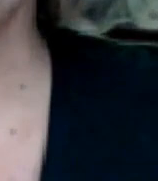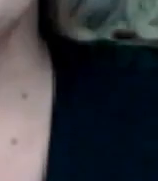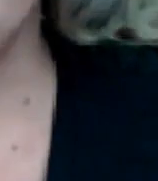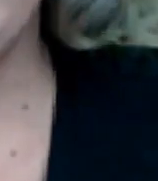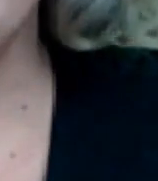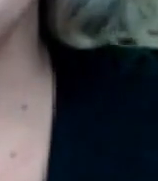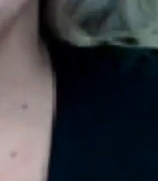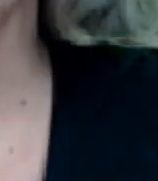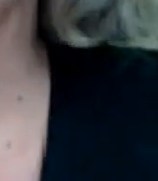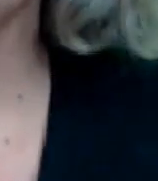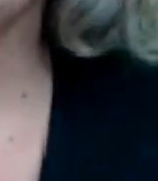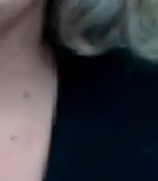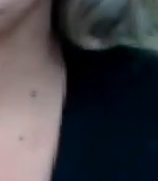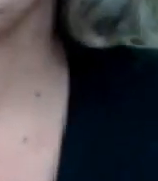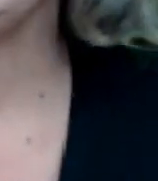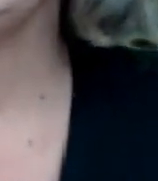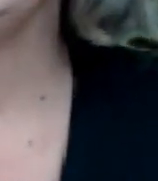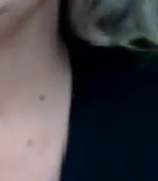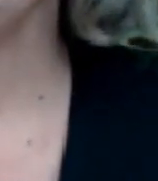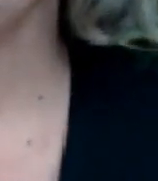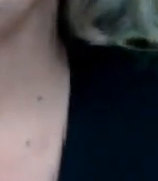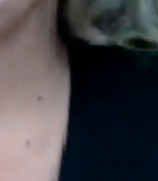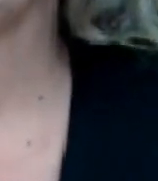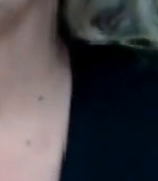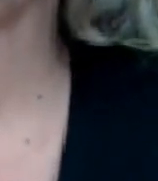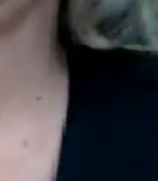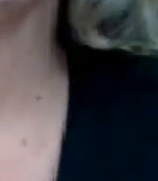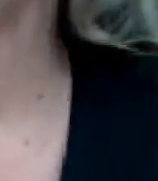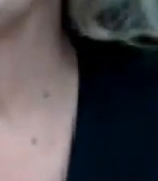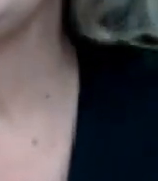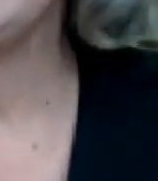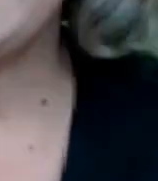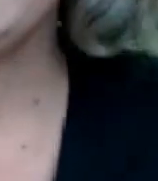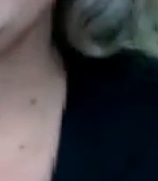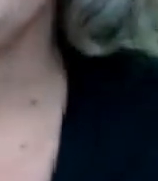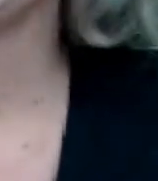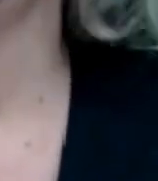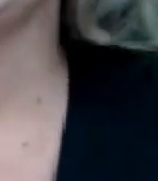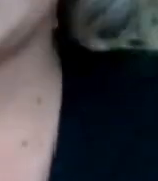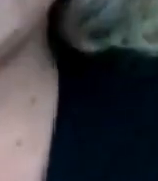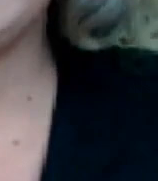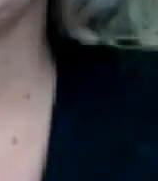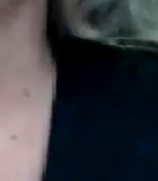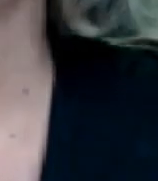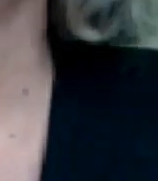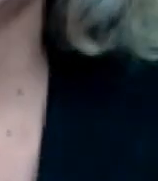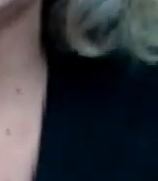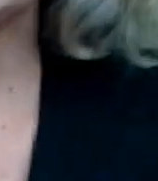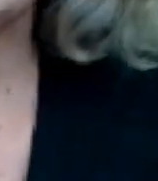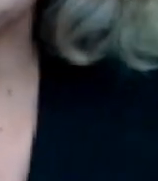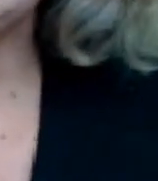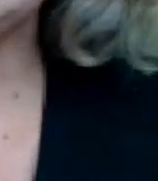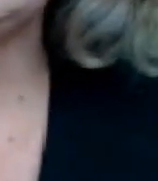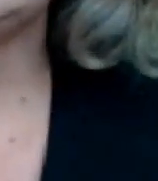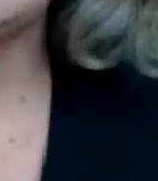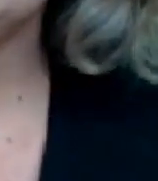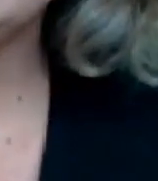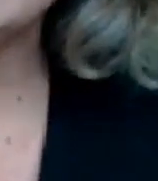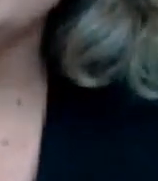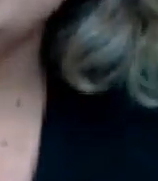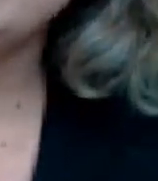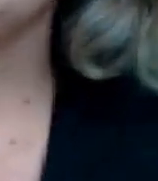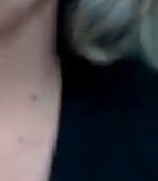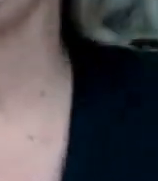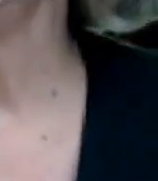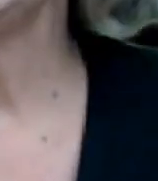aplicación para que me den una de esas cartillas para entrar acreditación y tengo